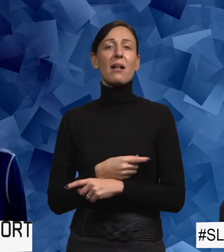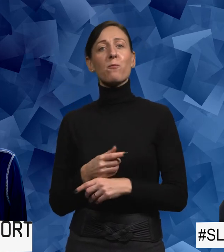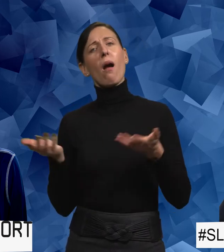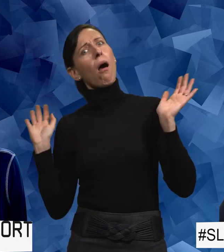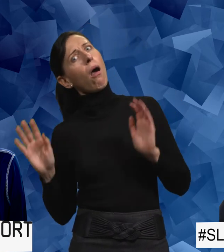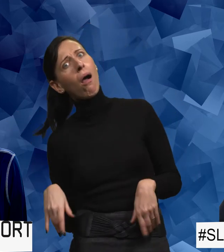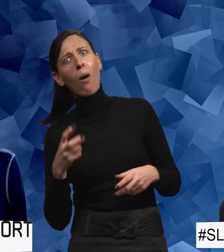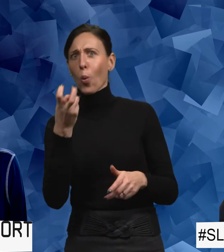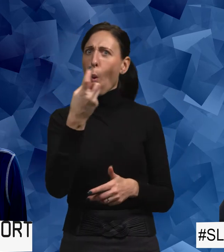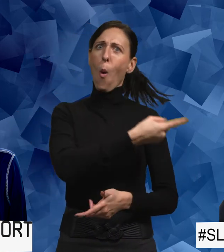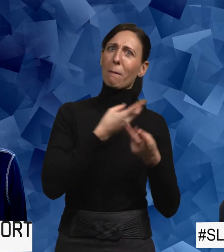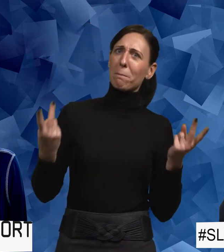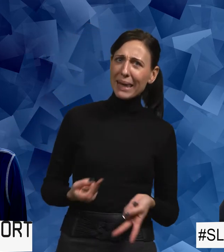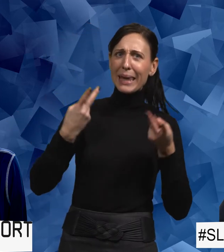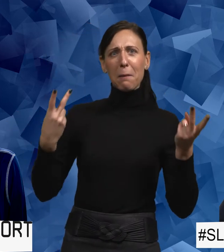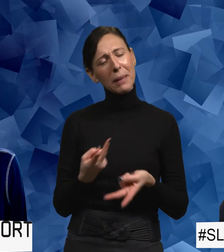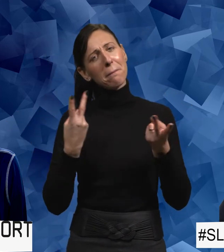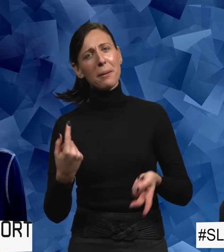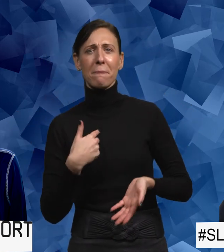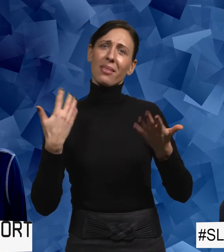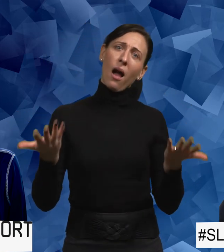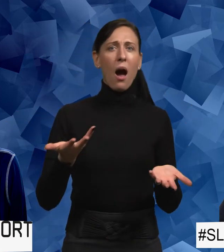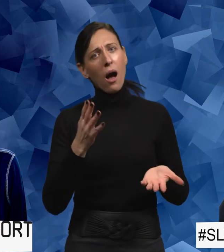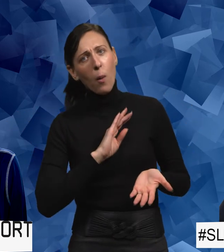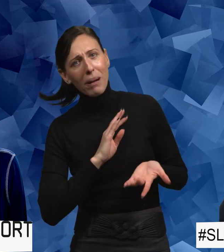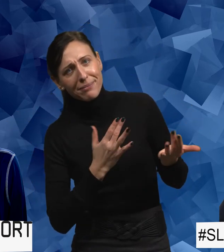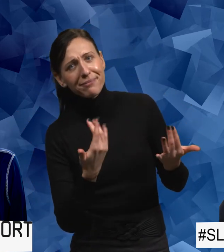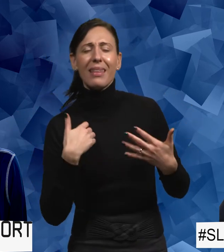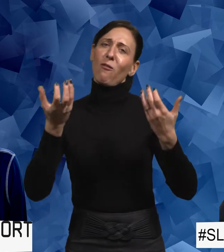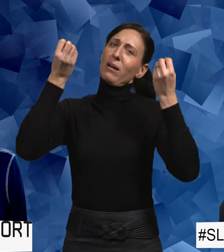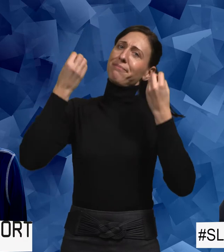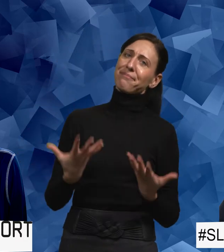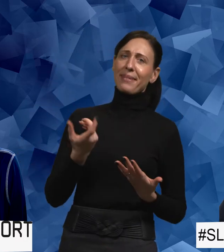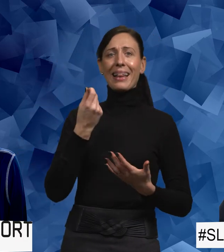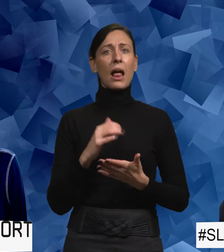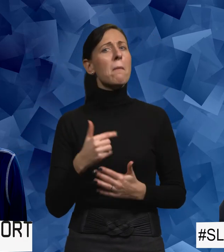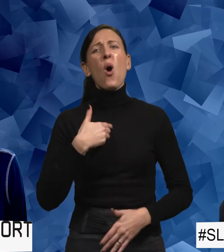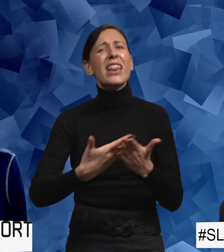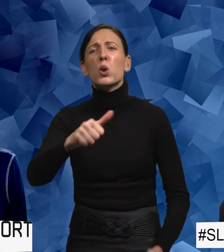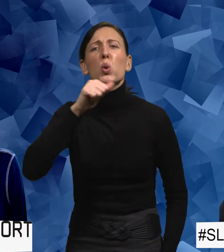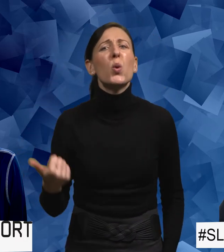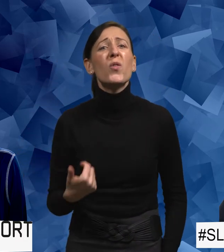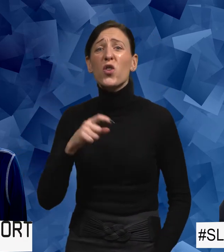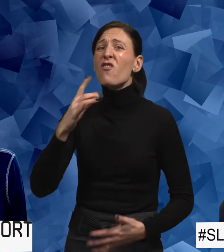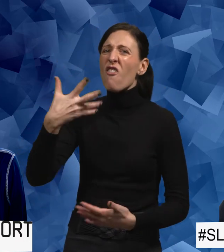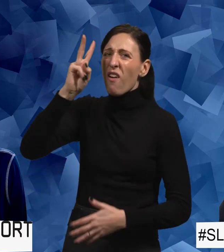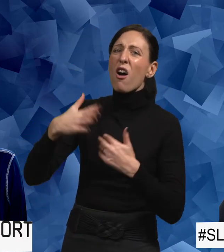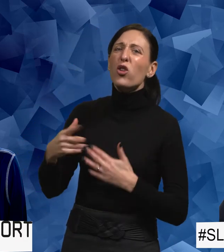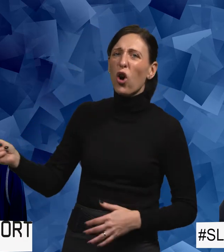Åh, det var väldigt tåget röjer. Jag får ställa mig, jag får släppa taget här lite för att va? Men jag är ju inte tuff nog. Men vad fan håller du på med?